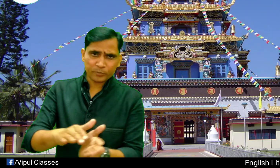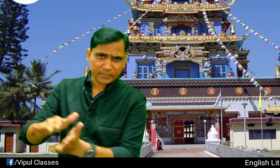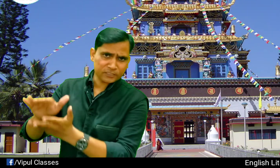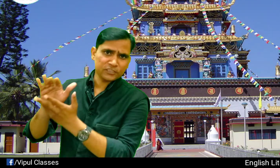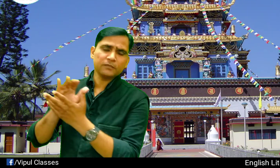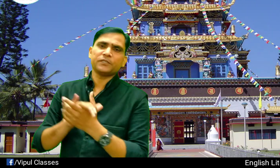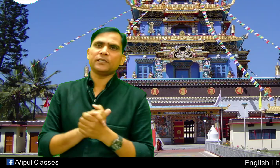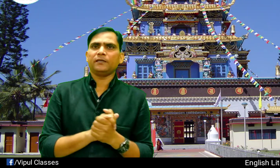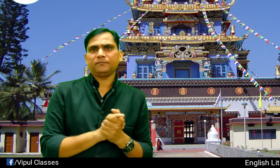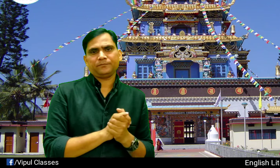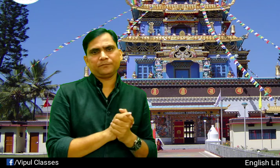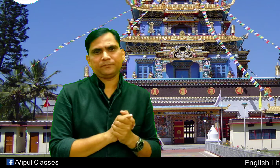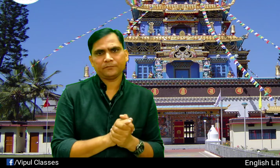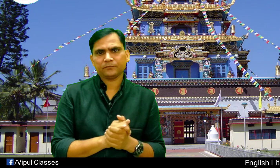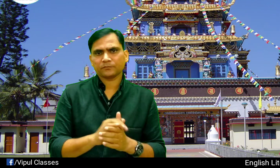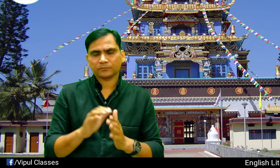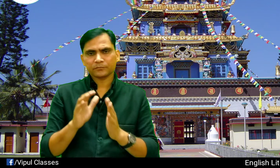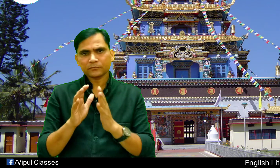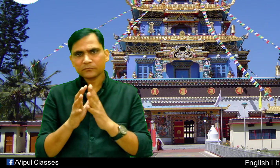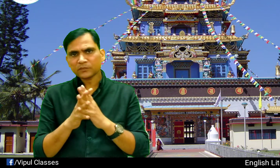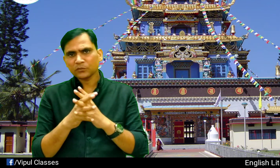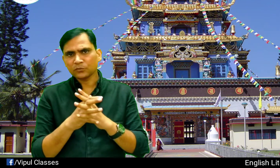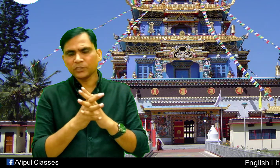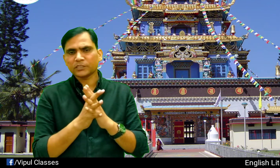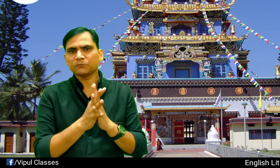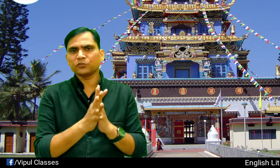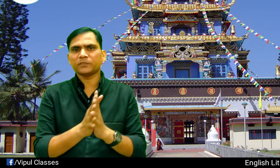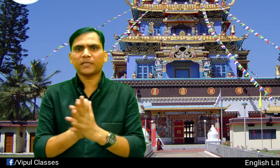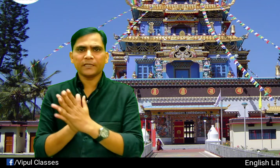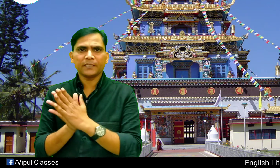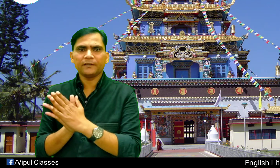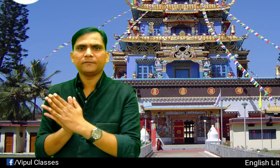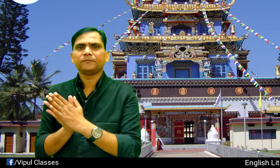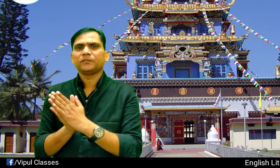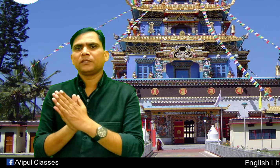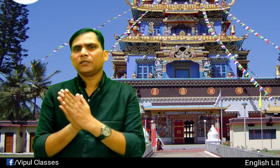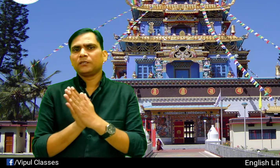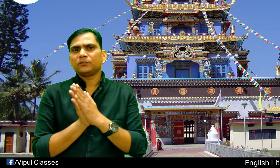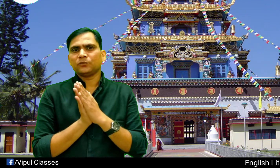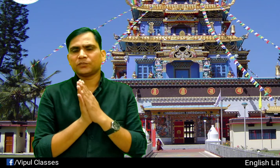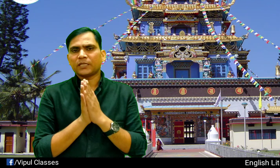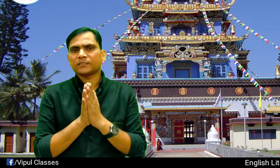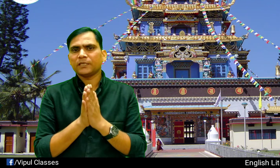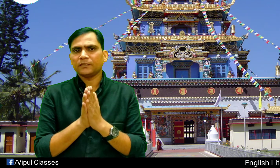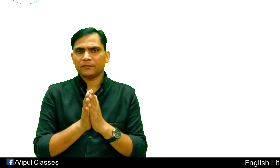कुपे के नजदीक पढ़ता है तो यह सब कुछ कुछ बताया गया है तो इस तरह से